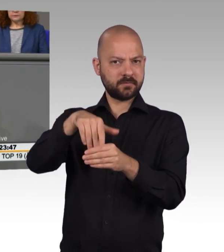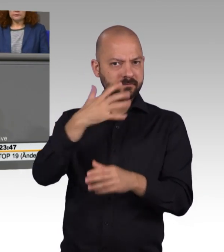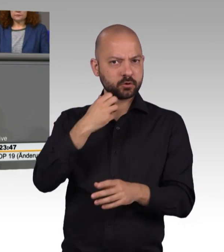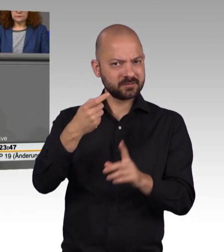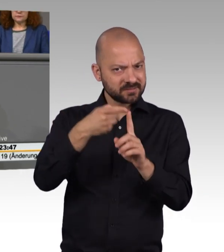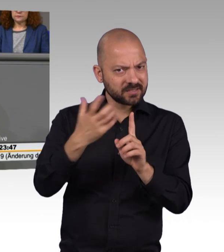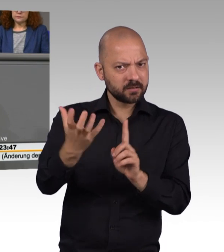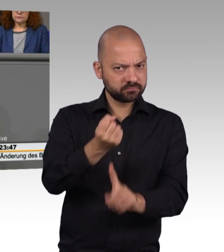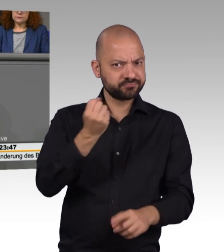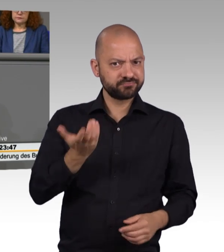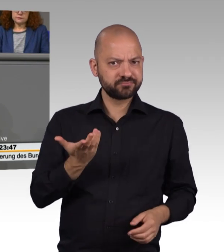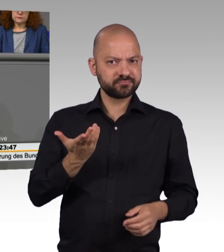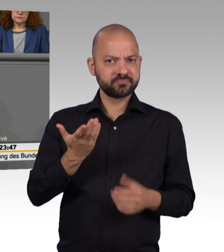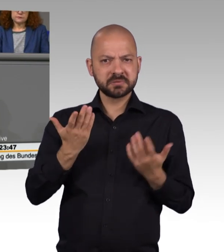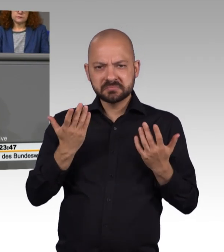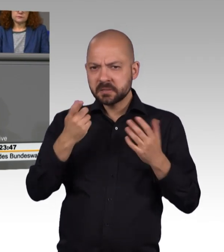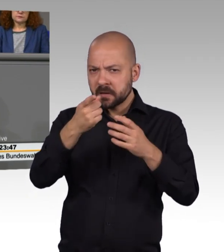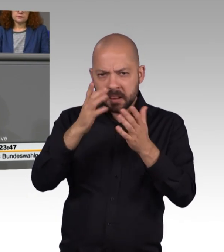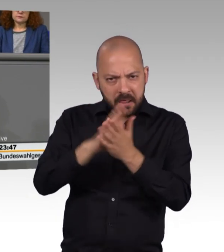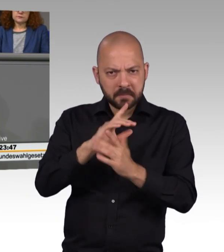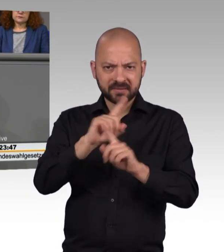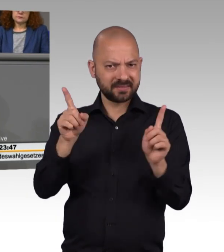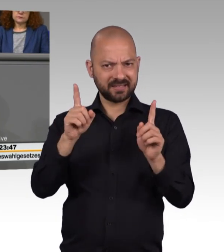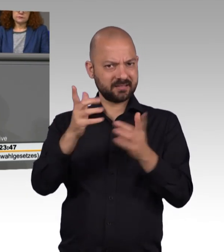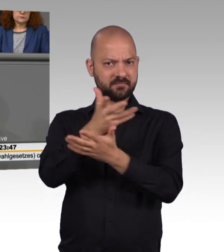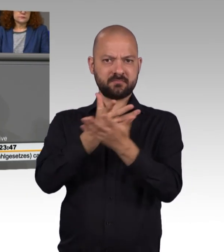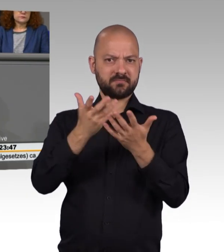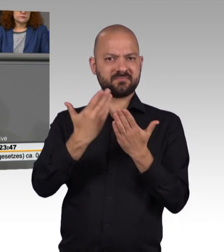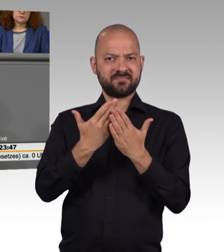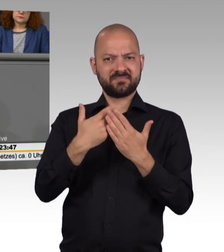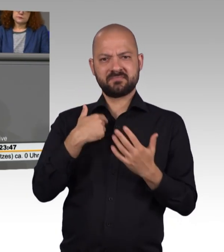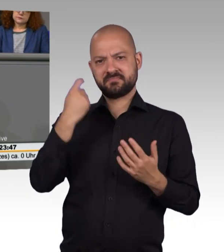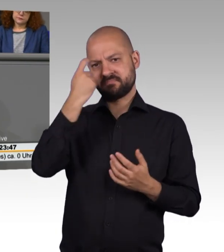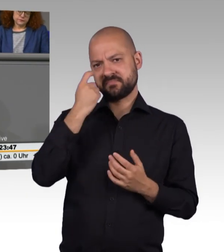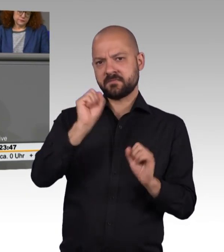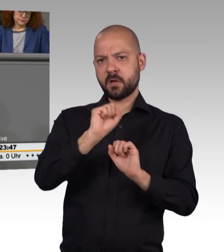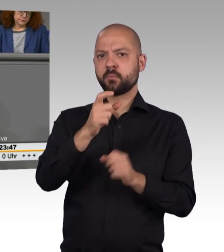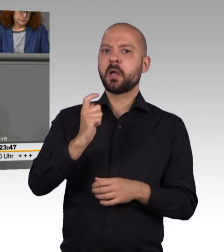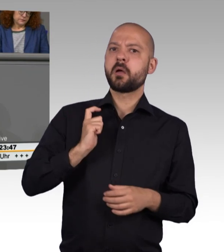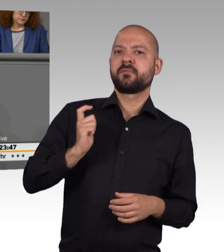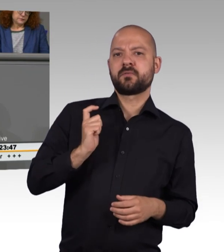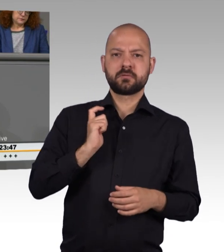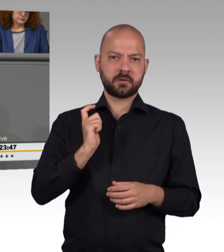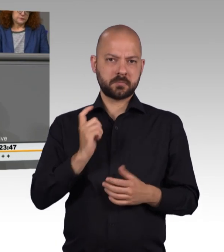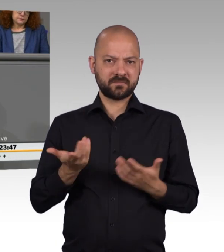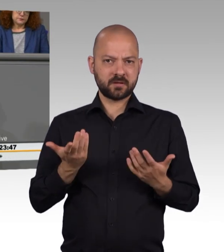aber nicht verständigen und deswegen ist relativ unverständlich, weshalb Sie abwarten mussten, bis das Bundesverfassungsgericht Ihnen zweimal gesagt hat,